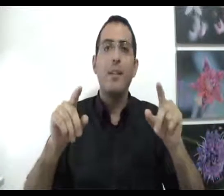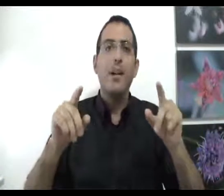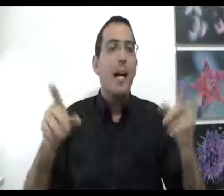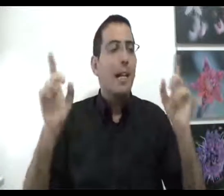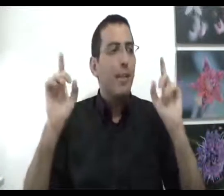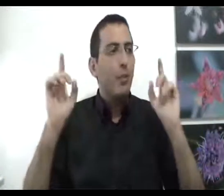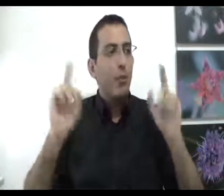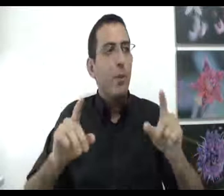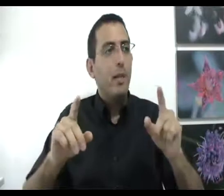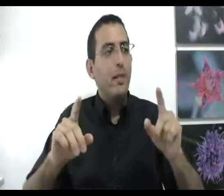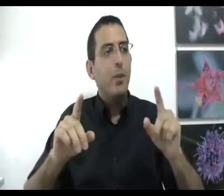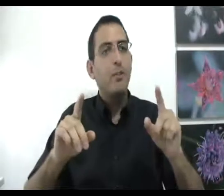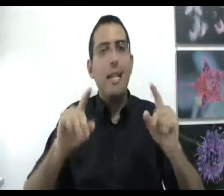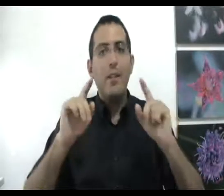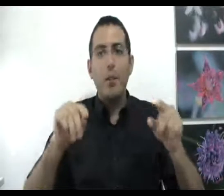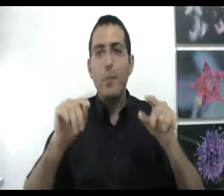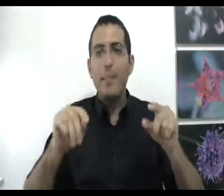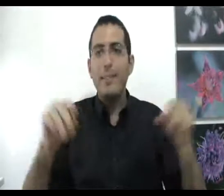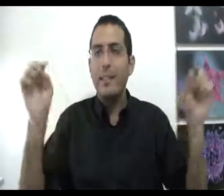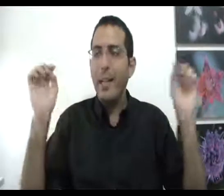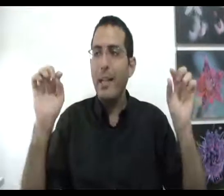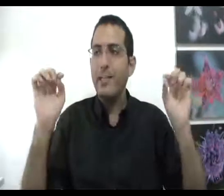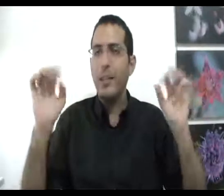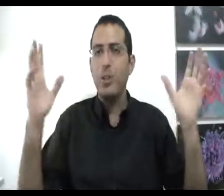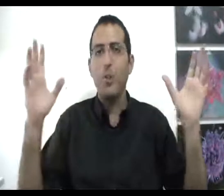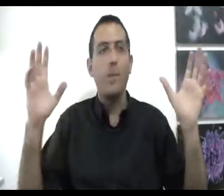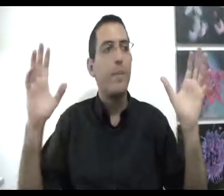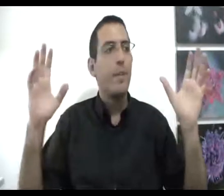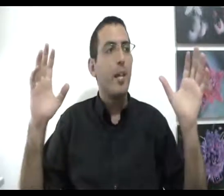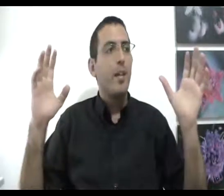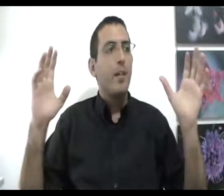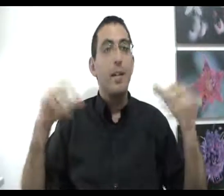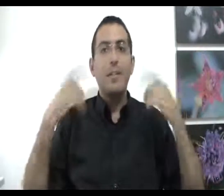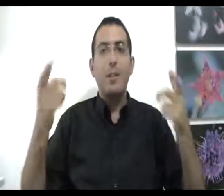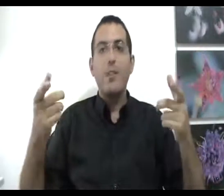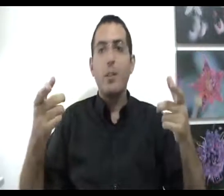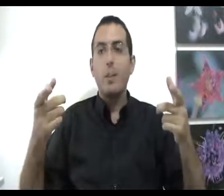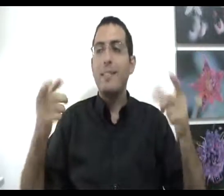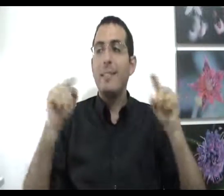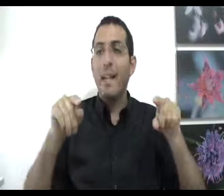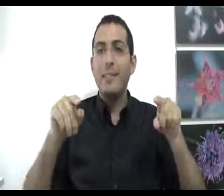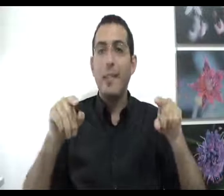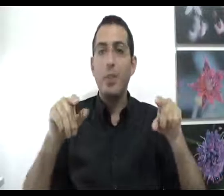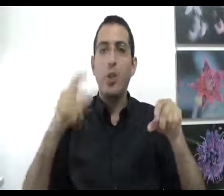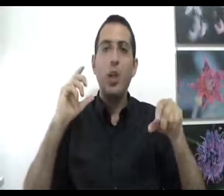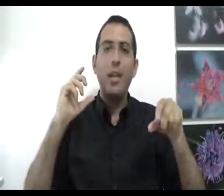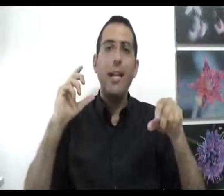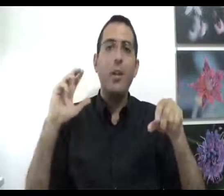הדבר הטוב ביותר לעשות זה להעביר לו את המסר דרך השכל שלו ואיך אתה יכול להעביר לו את המסר דרך השכל שלו לא להגיד לו